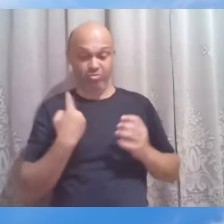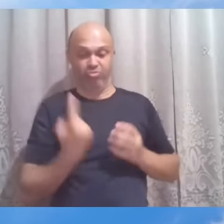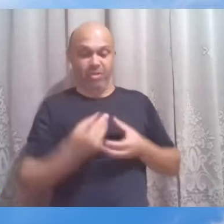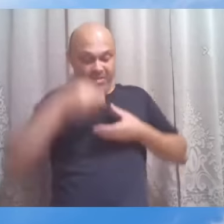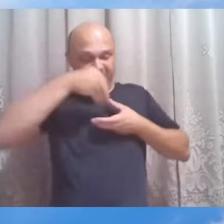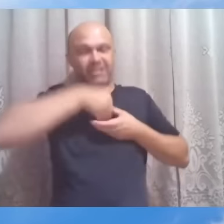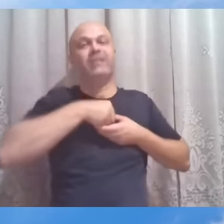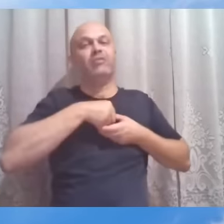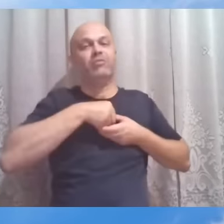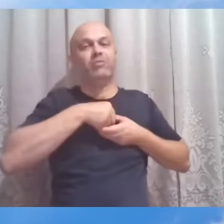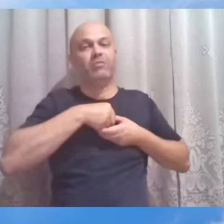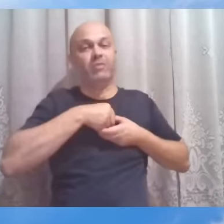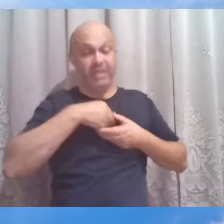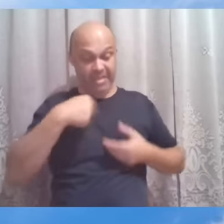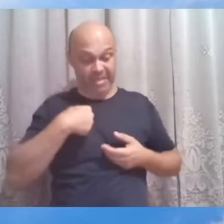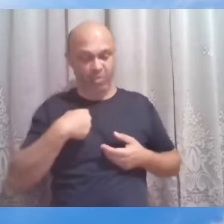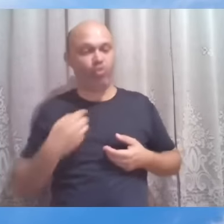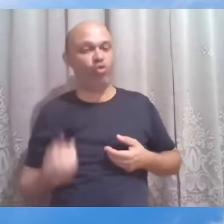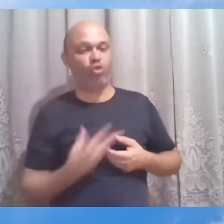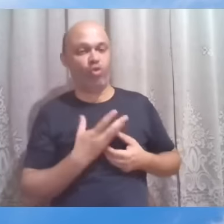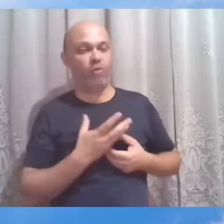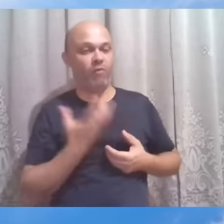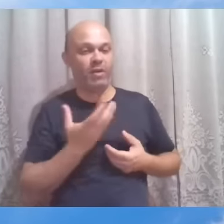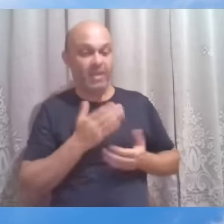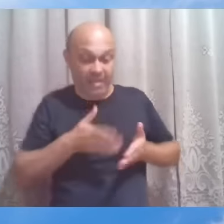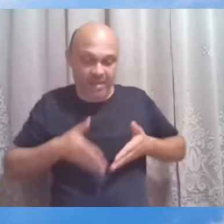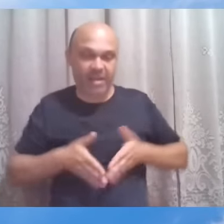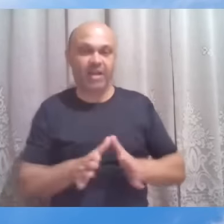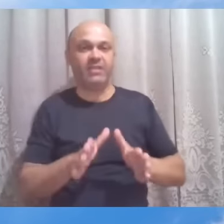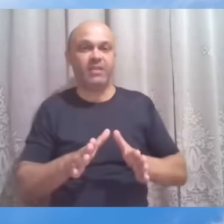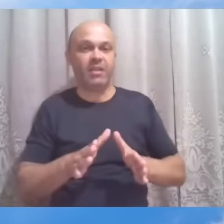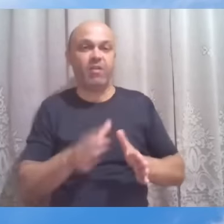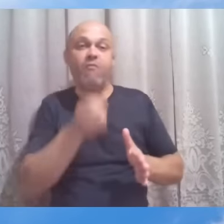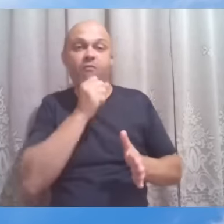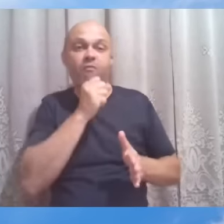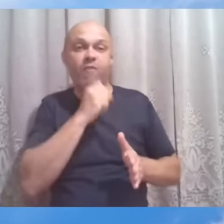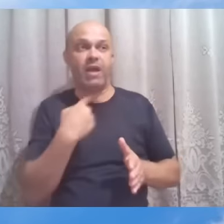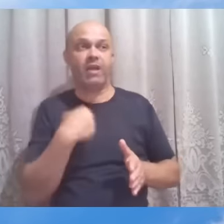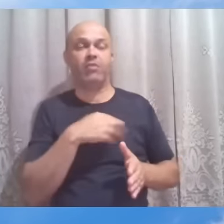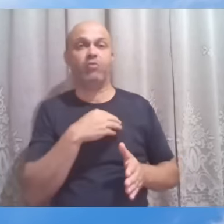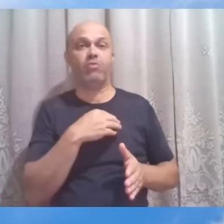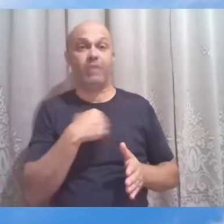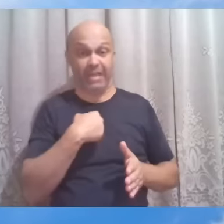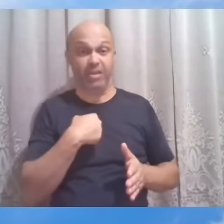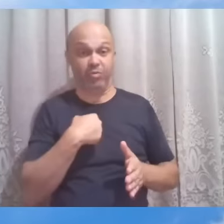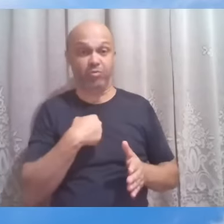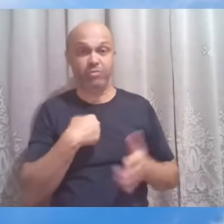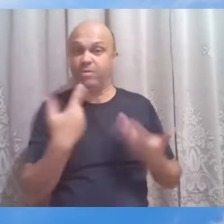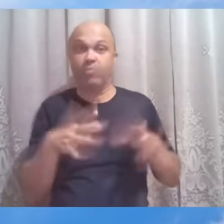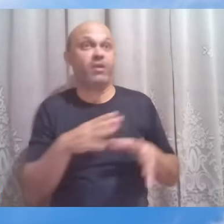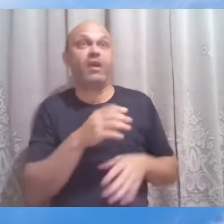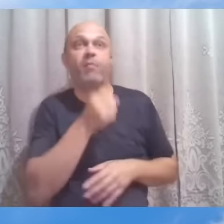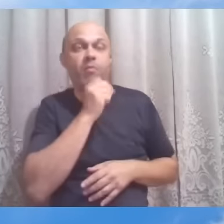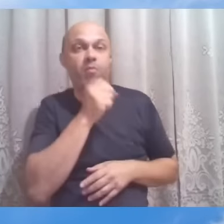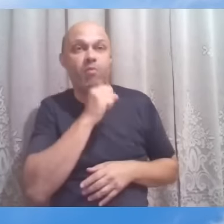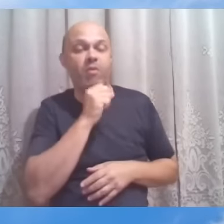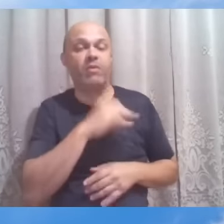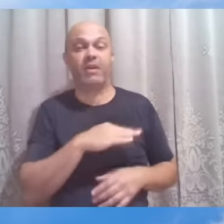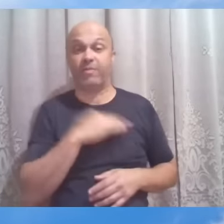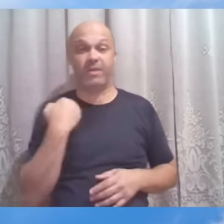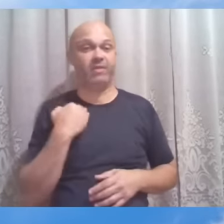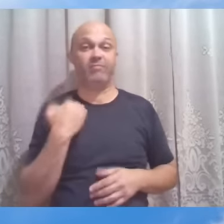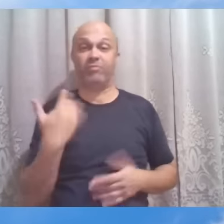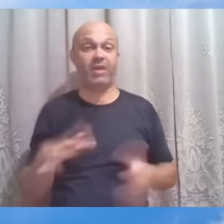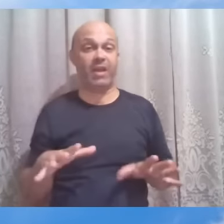ansiando por nascer, o velho eu relutando em morrer, esse o combate, essa luta, essa divisão